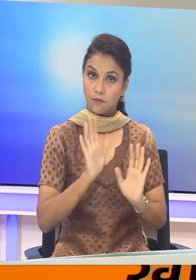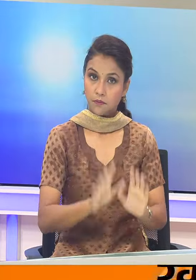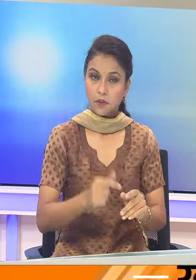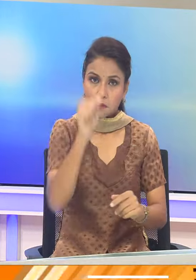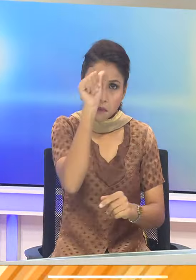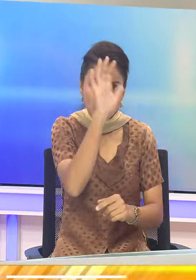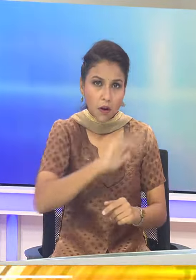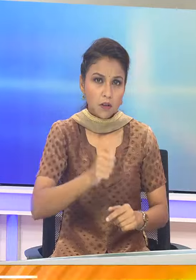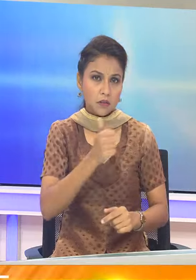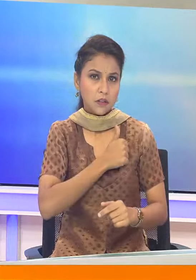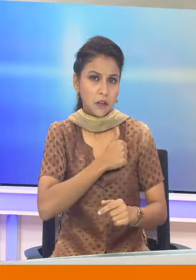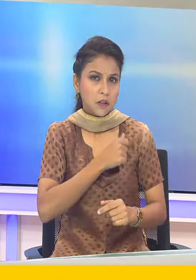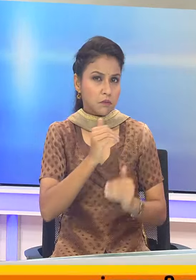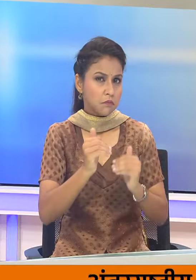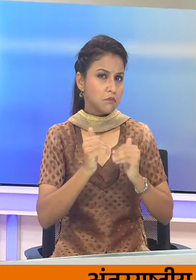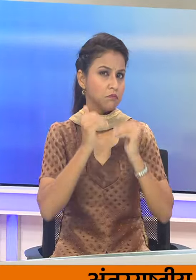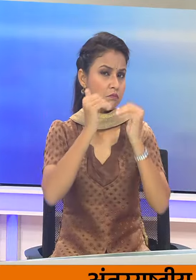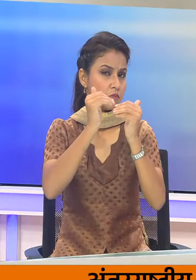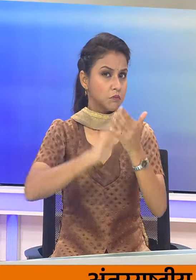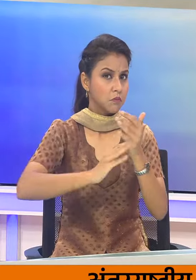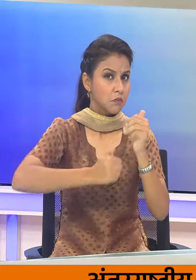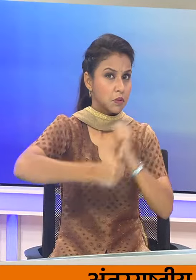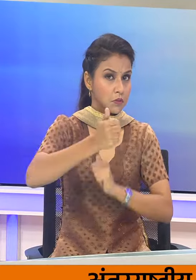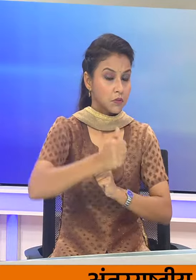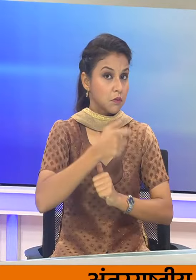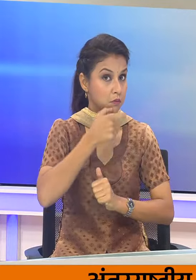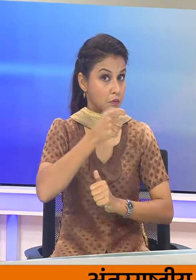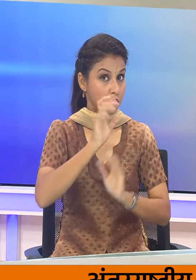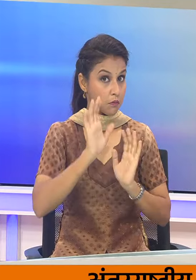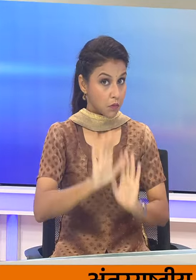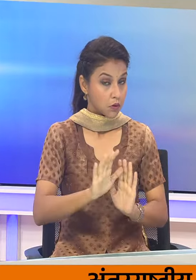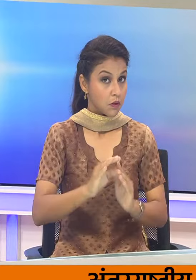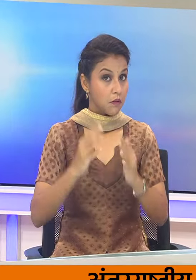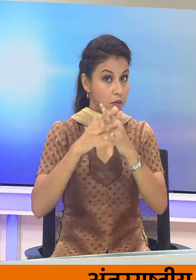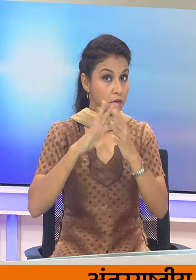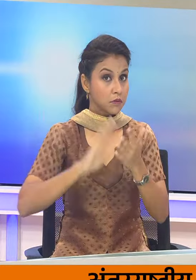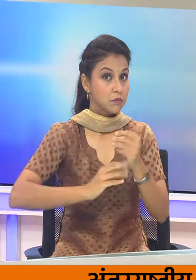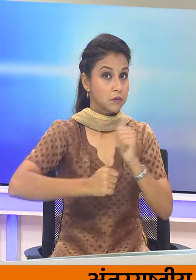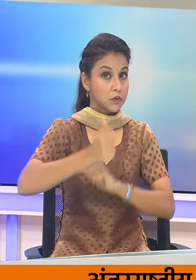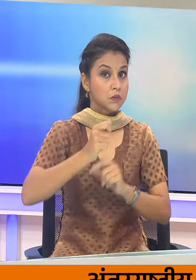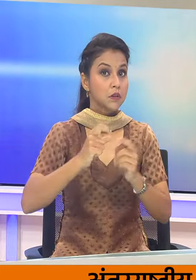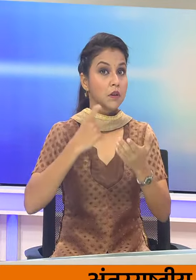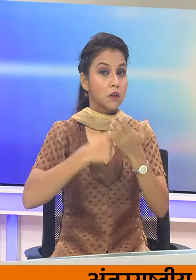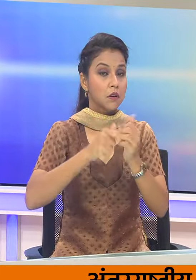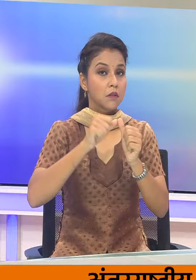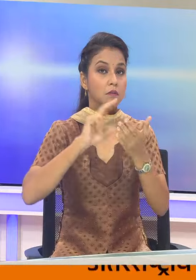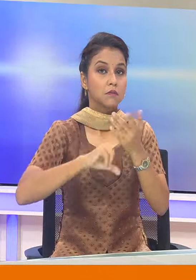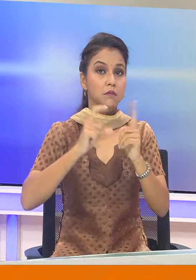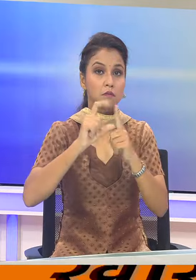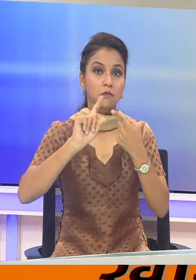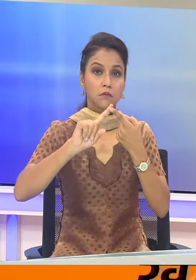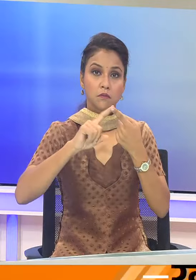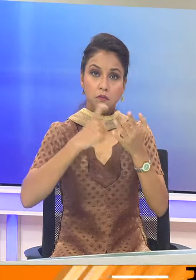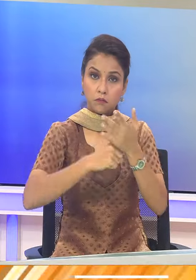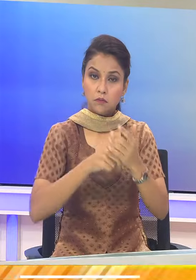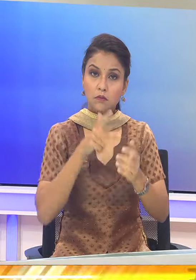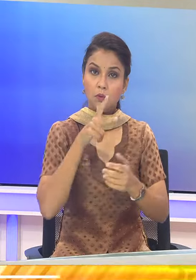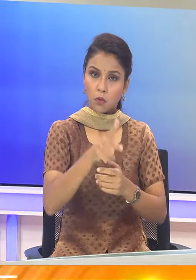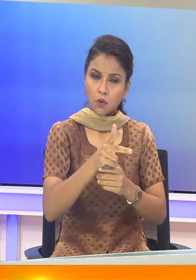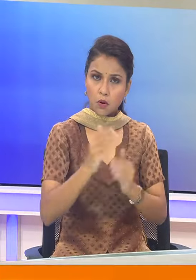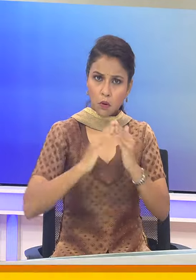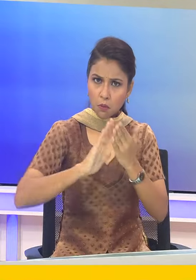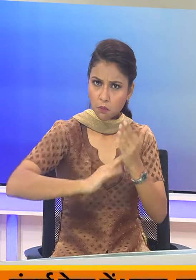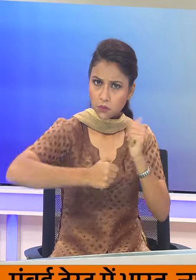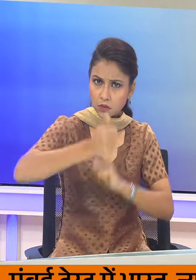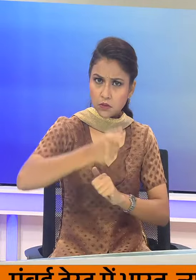बारत ने केनड़ी आई उचायोग के प्रतनीधी को तरलब किया। विदेश मंत्री के प्रवक्तना रंधीर जायस्वाल ने कहा कि ग्रह मंत्री पर